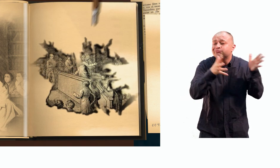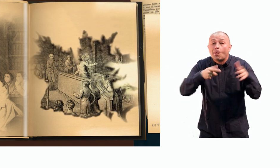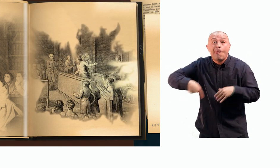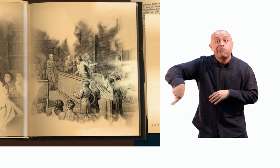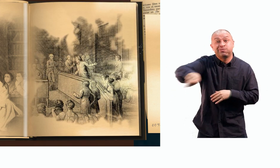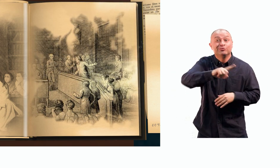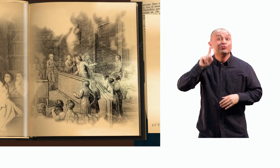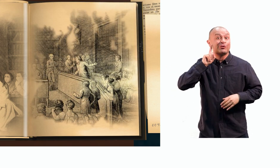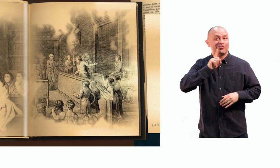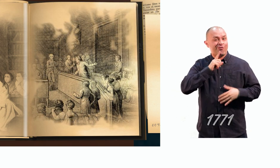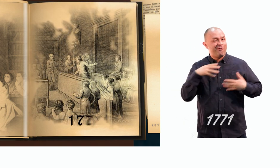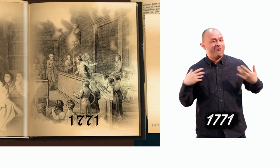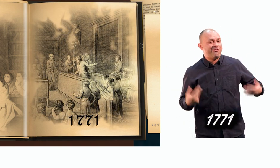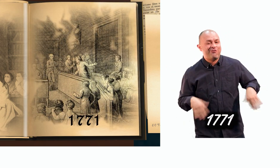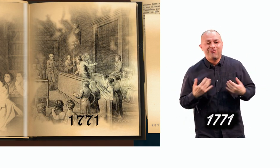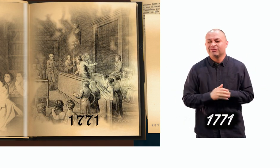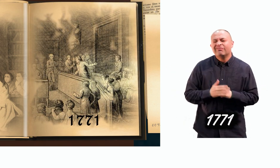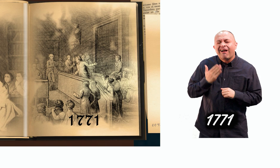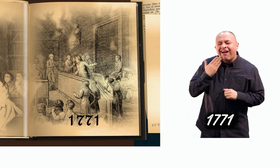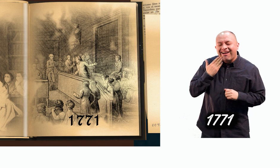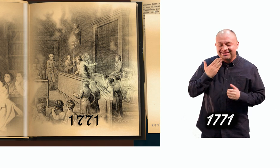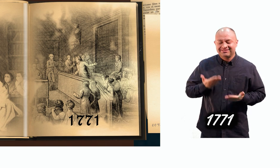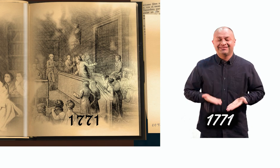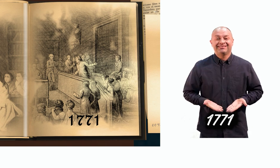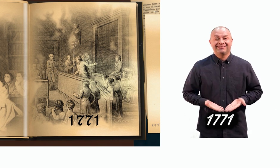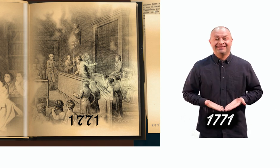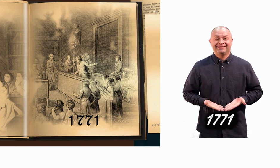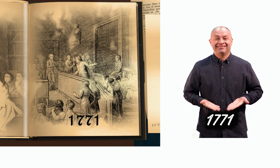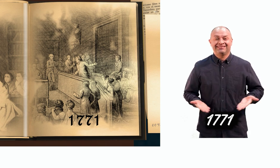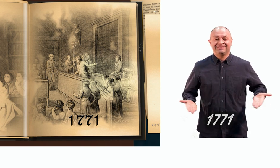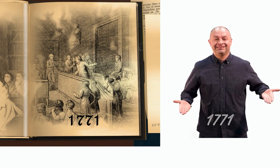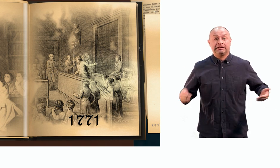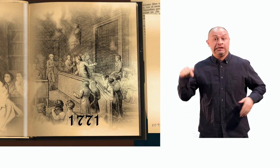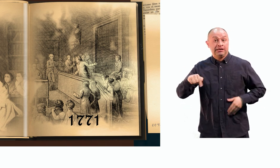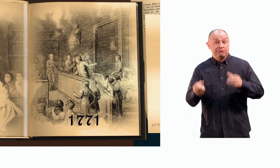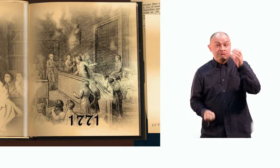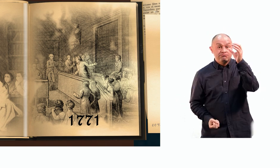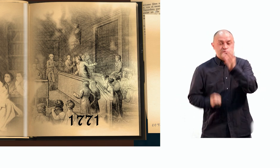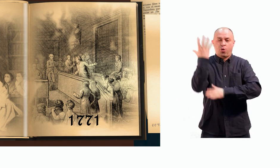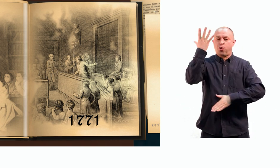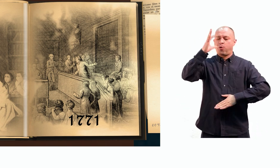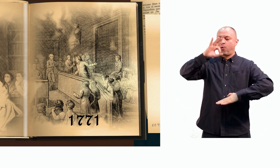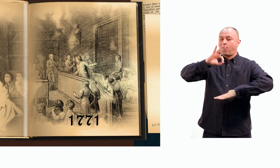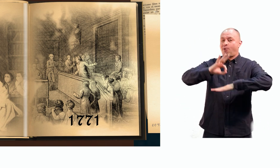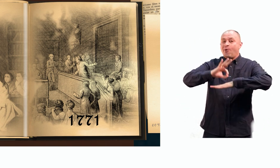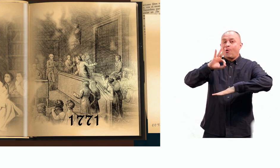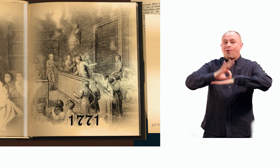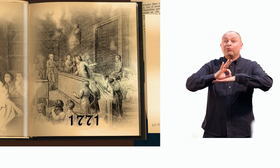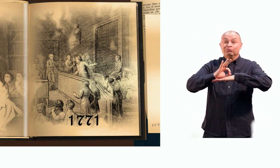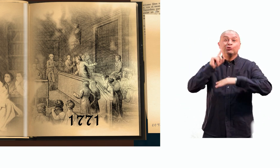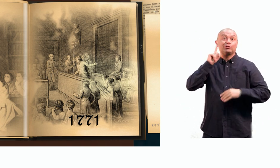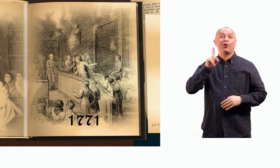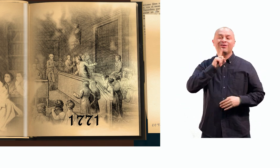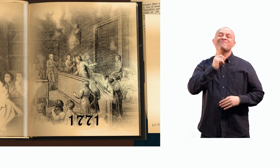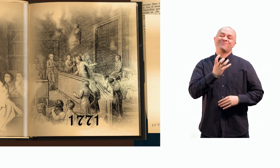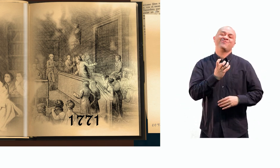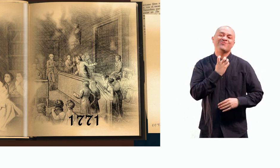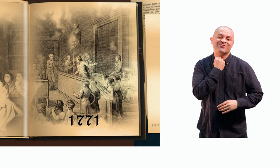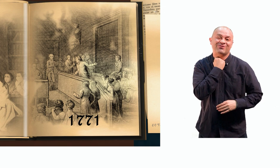sordos. Y, en 1771, fundó la Institución Nacional de Sordos Mudos en París